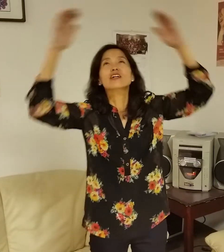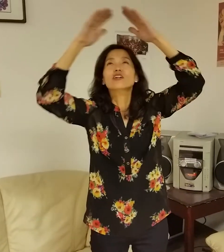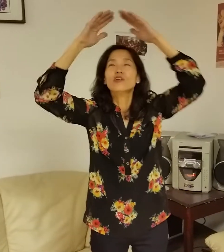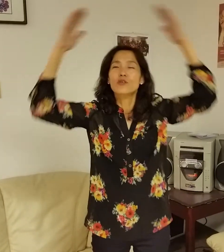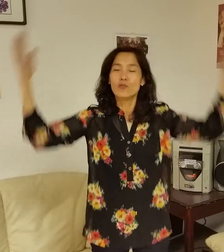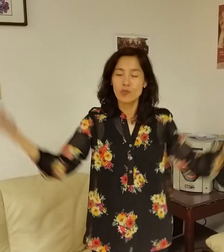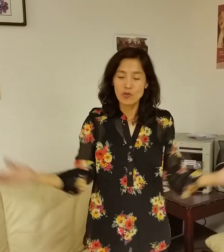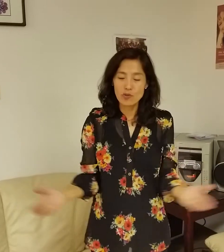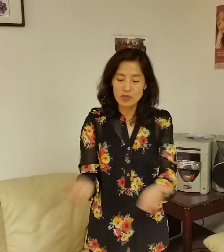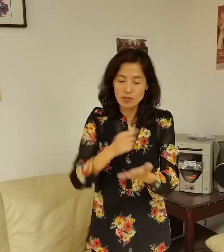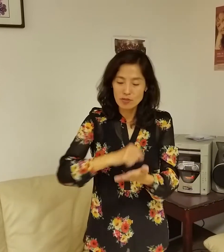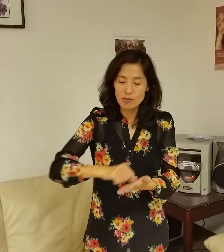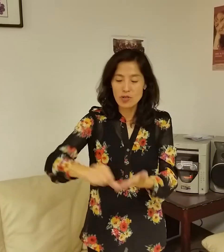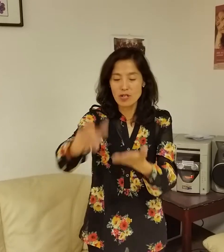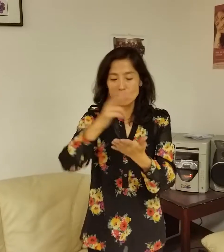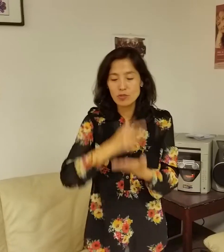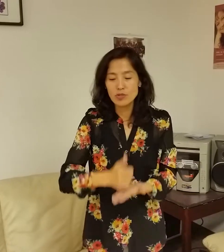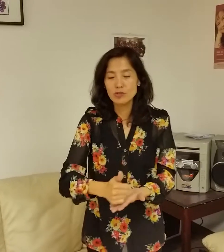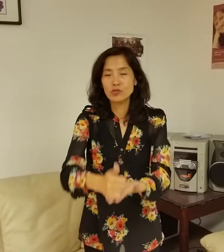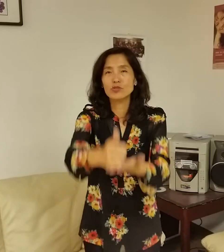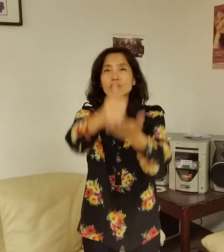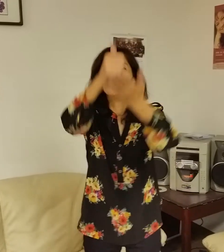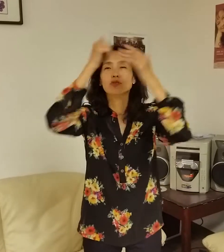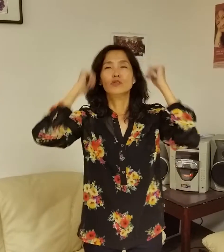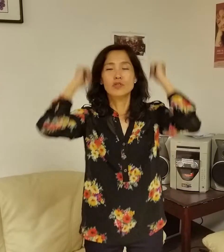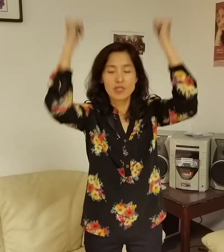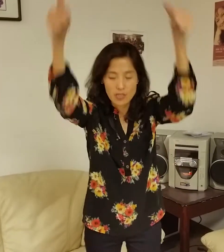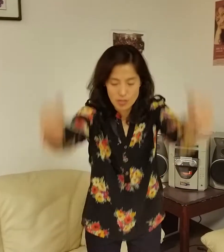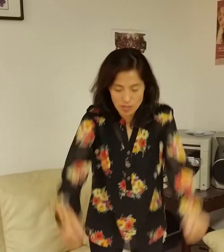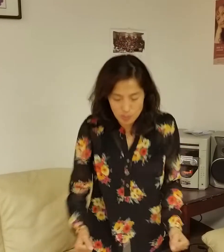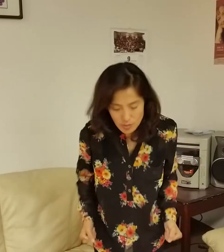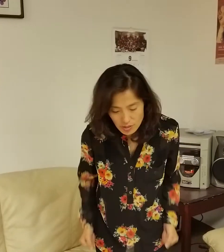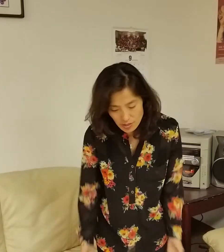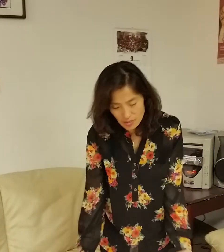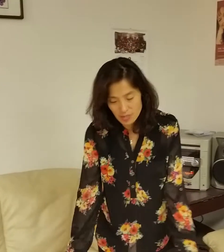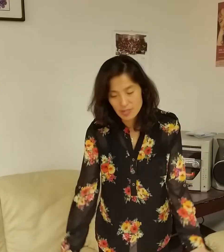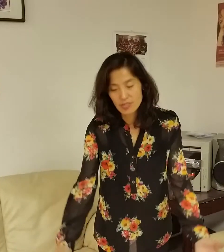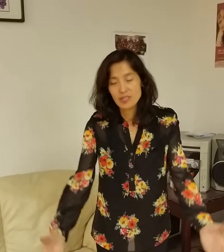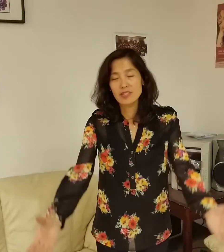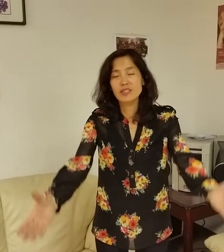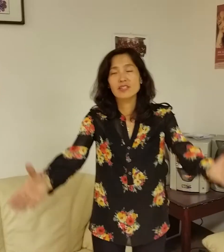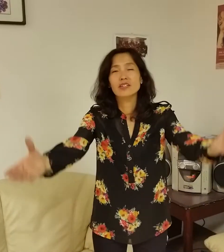모든 맘을 죽을 경매해